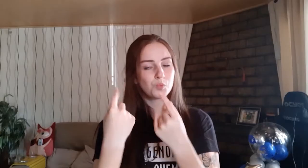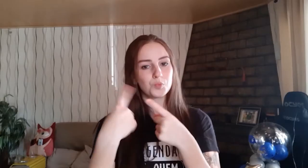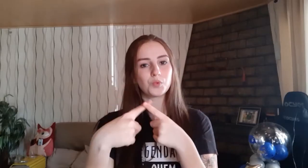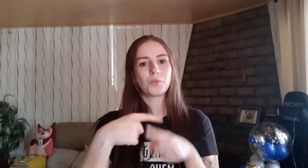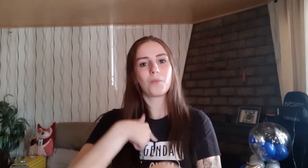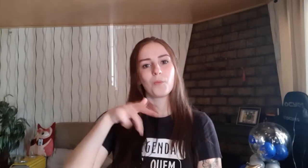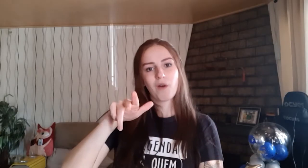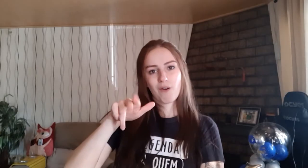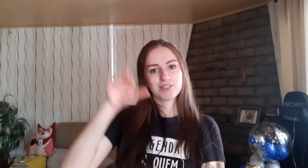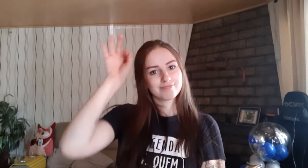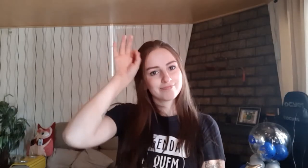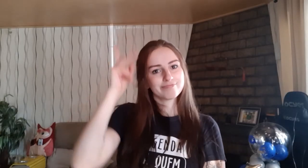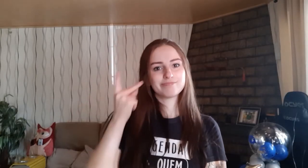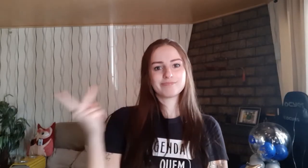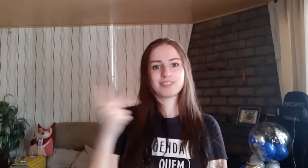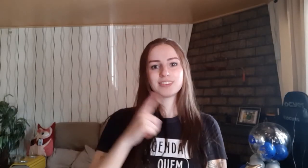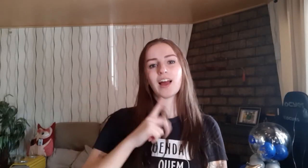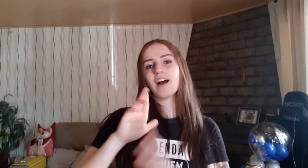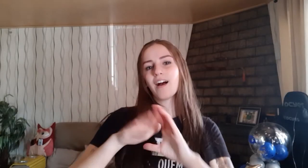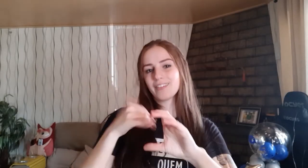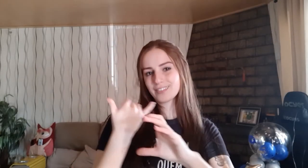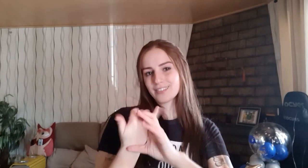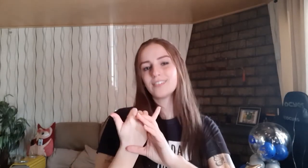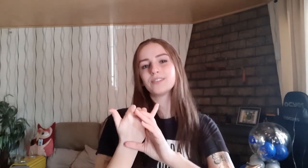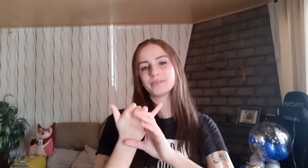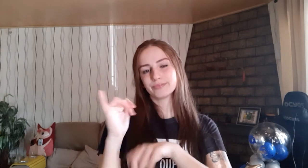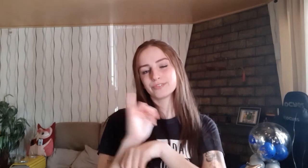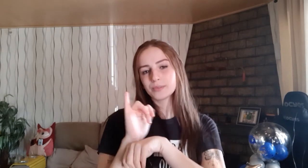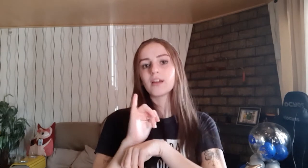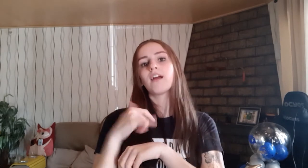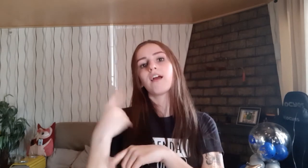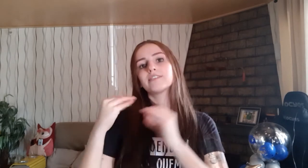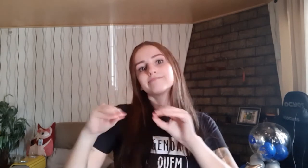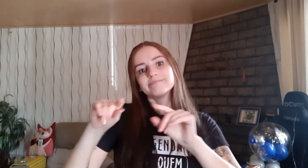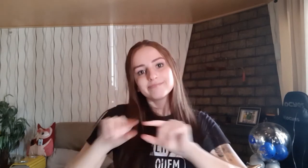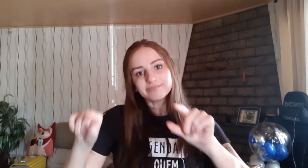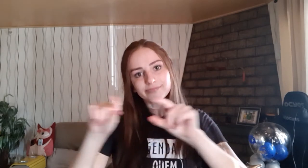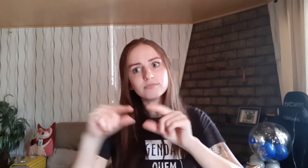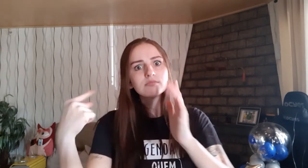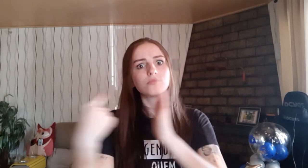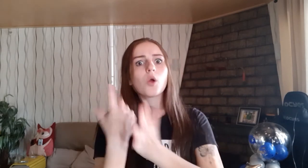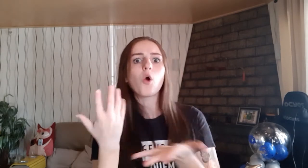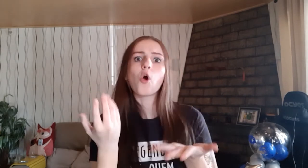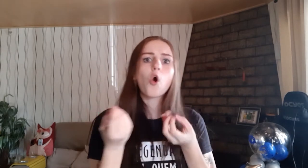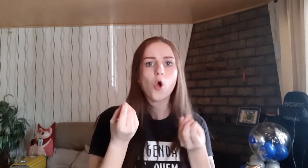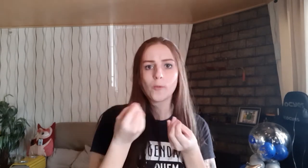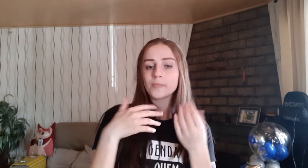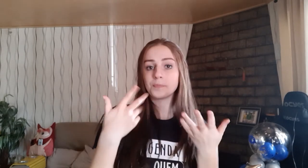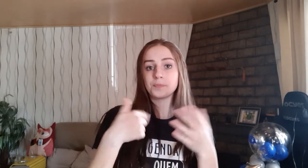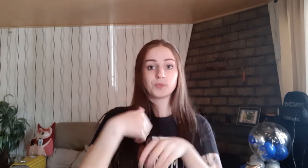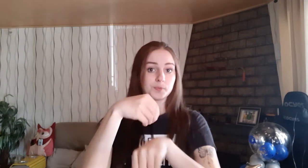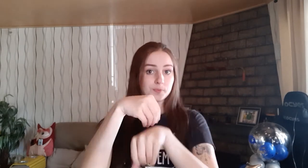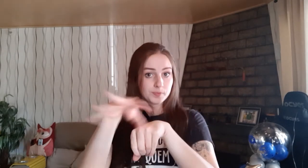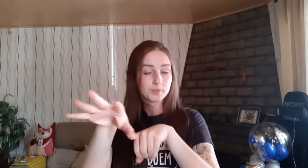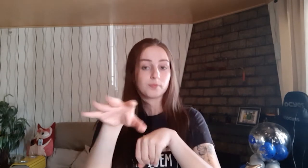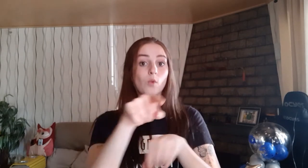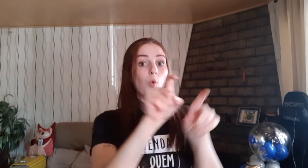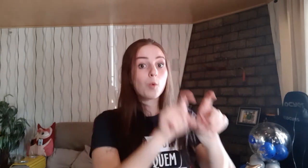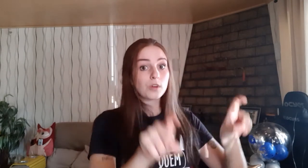Tainá. Sempre perguntam para o meu irmão Andrei e eu como colocamos as legendas no vídeo no nosso canal. Minha dica